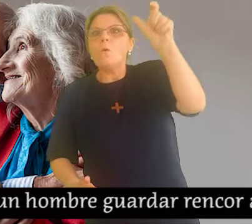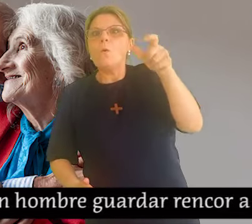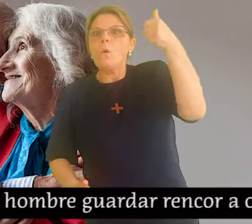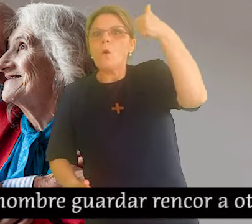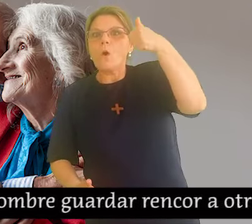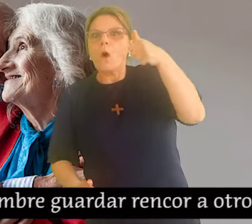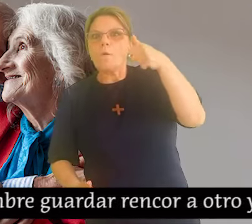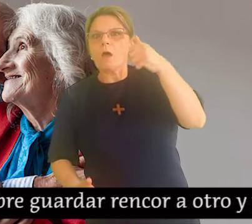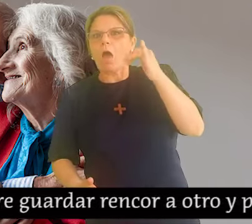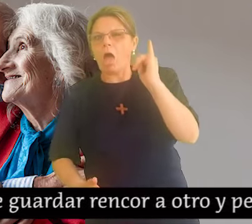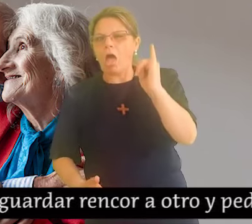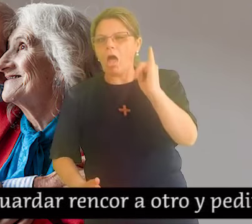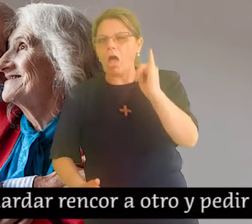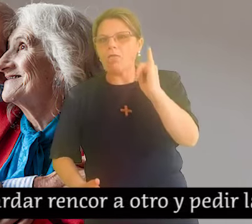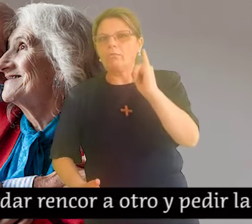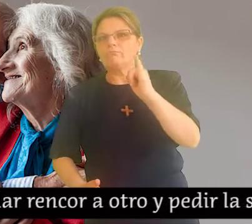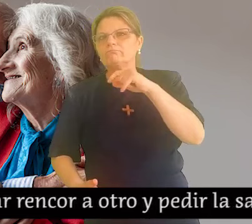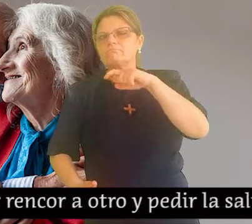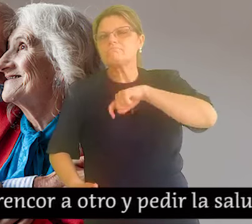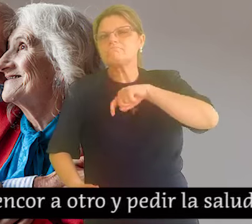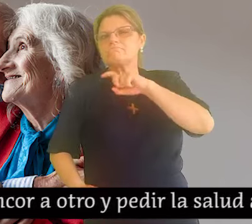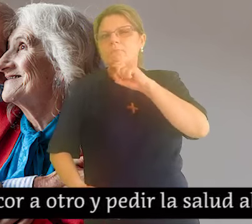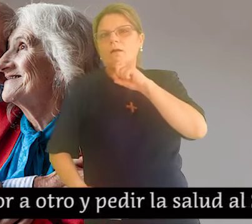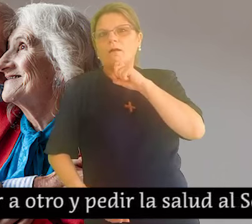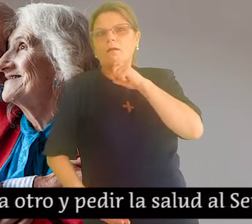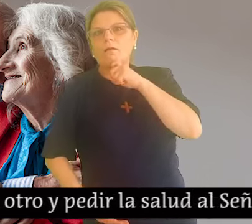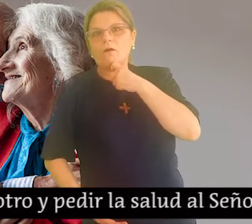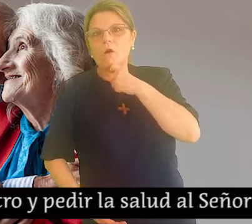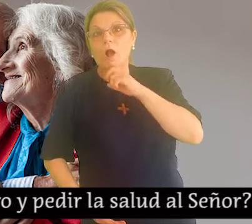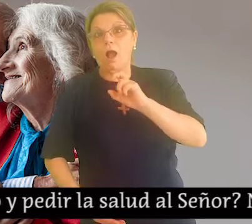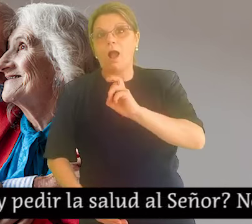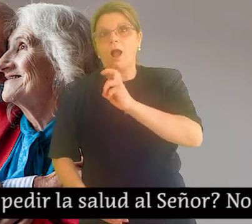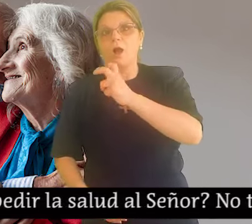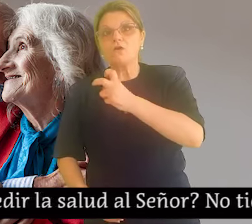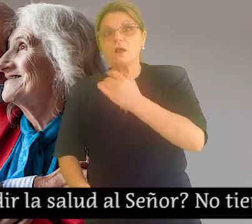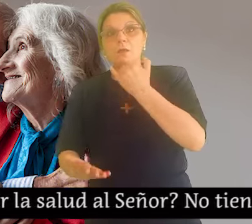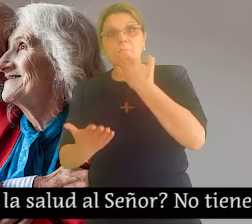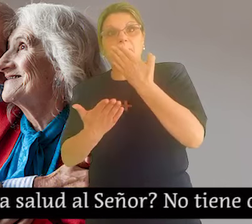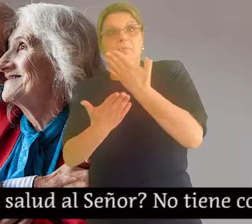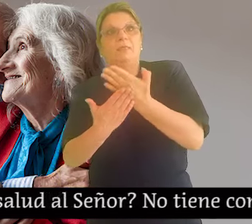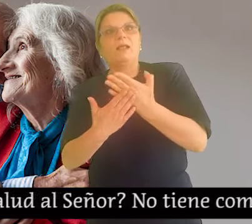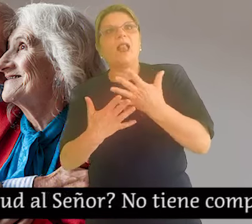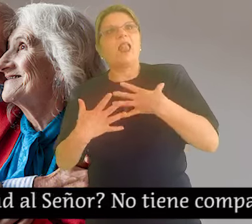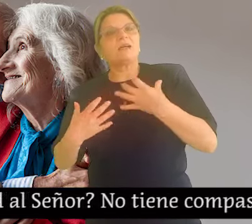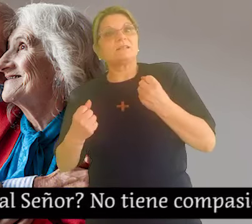¿Cómo puede un hombre guardar rencor a otro y pedir la salud al Señor?